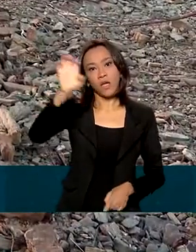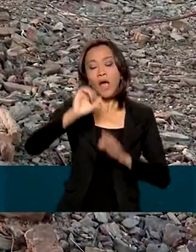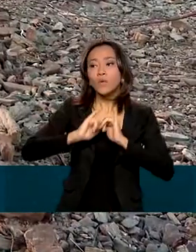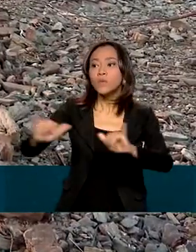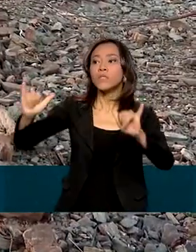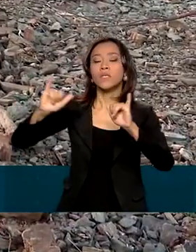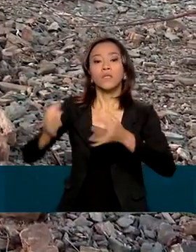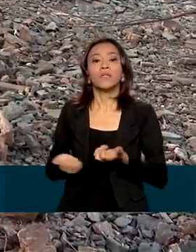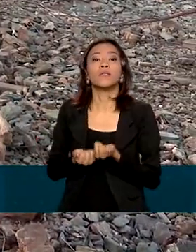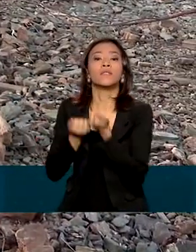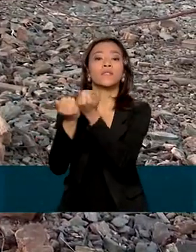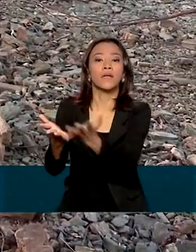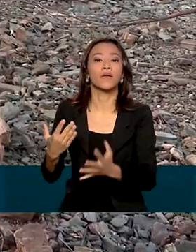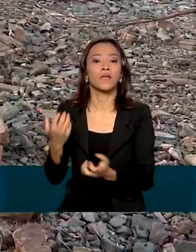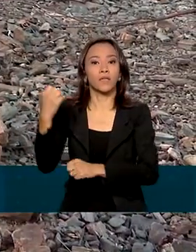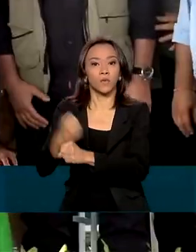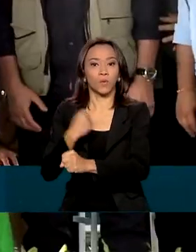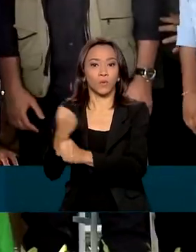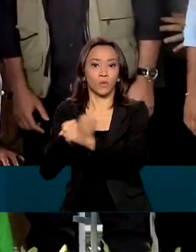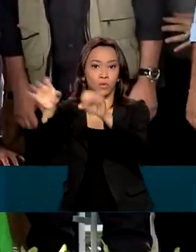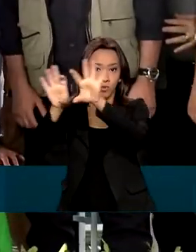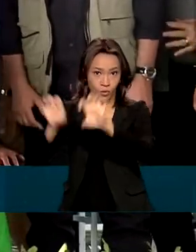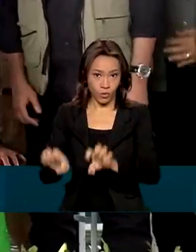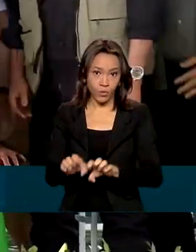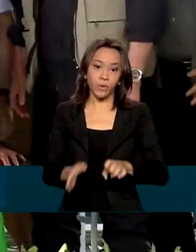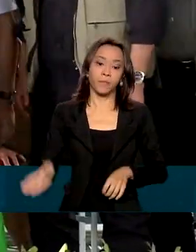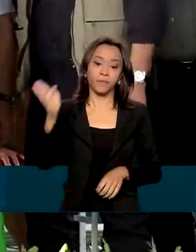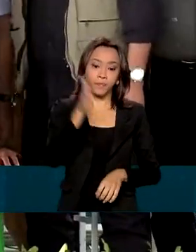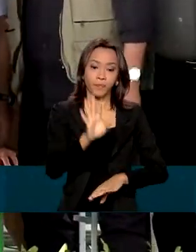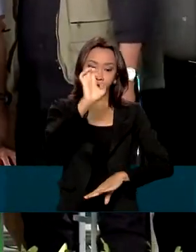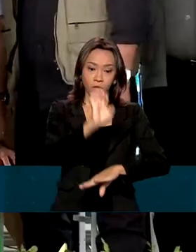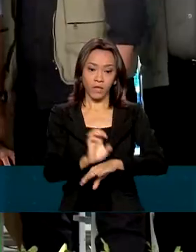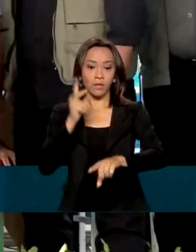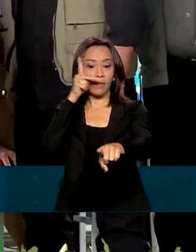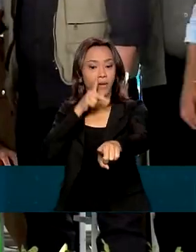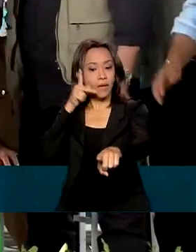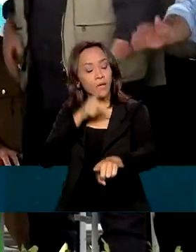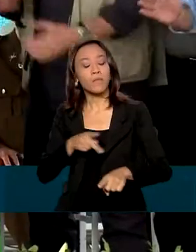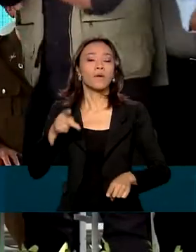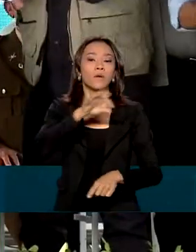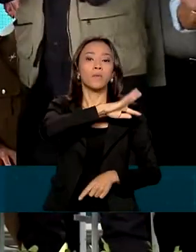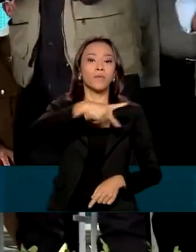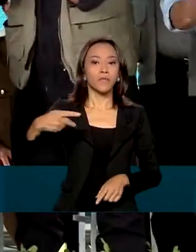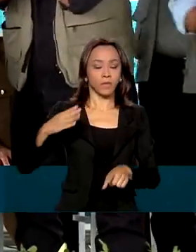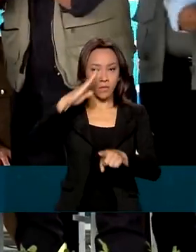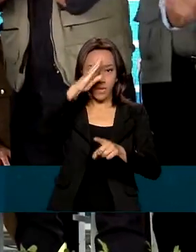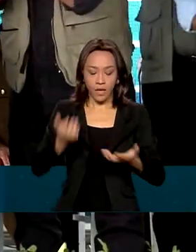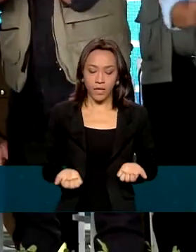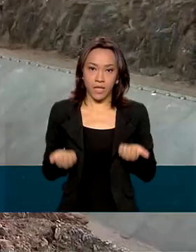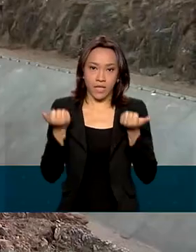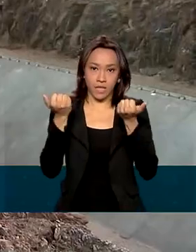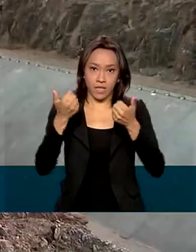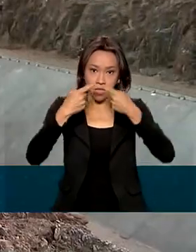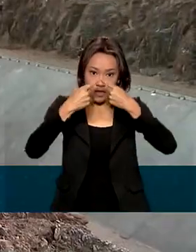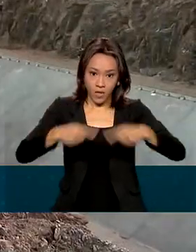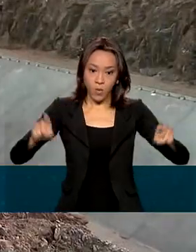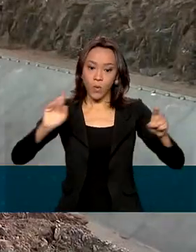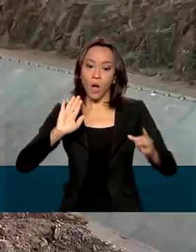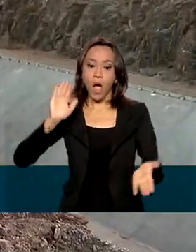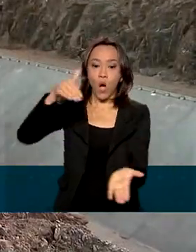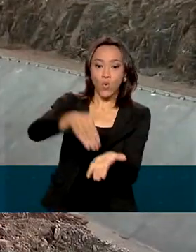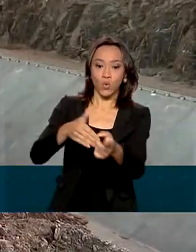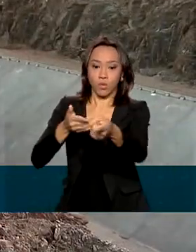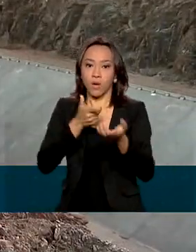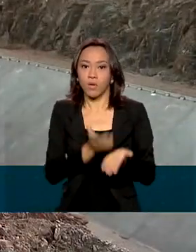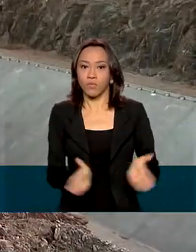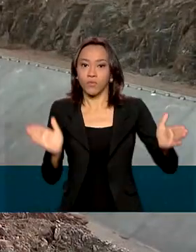entregas de obras de infraestrutura hídrica. No sertão paraibano, o presidente Jair Bolsonaro inaugurou a última etapa da obra física